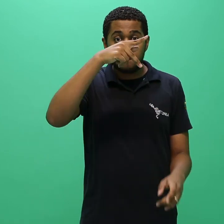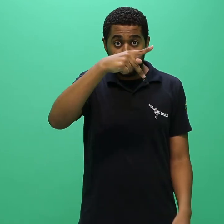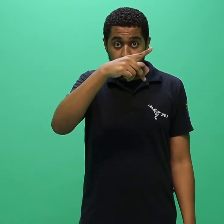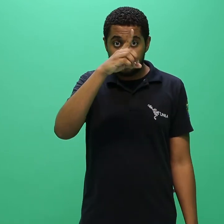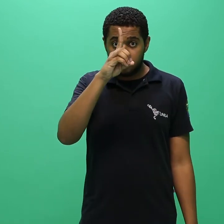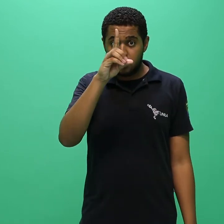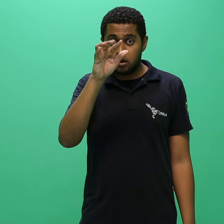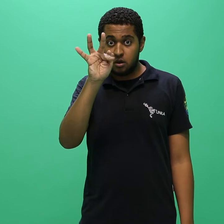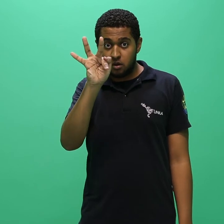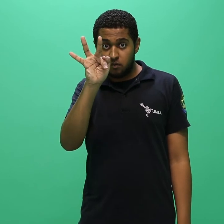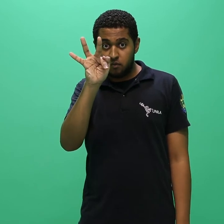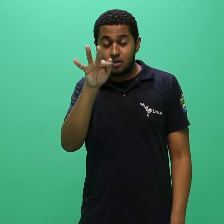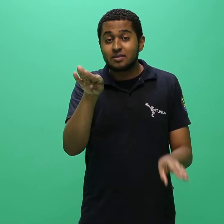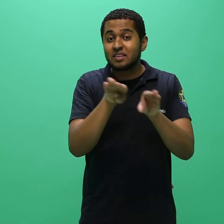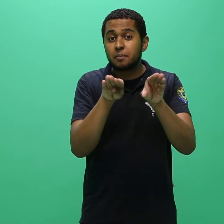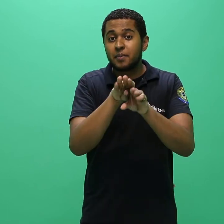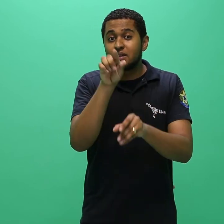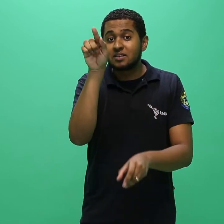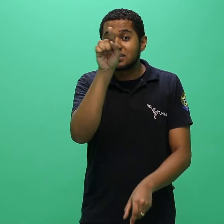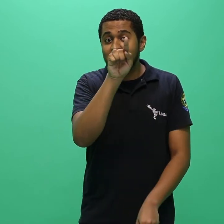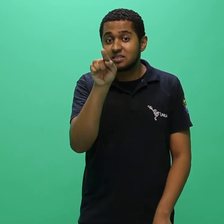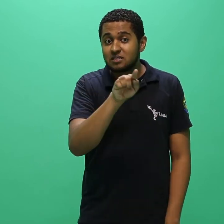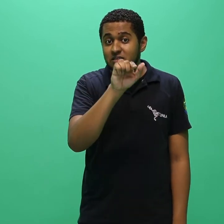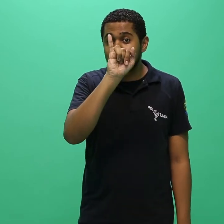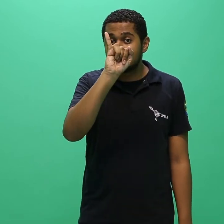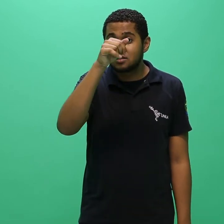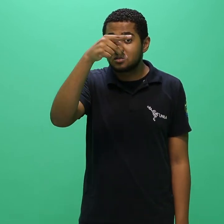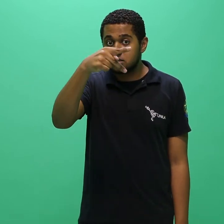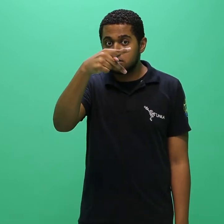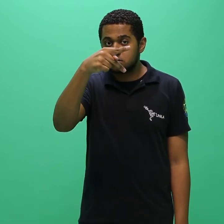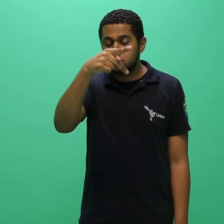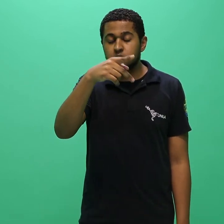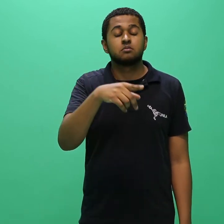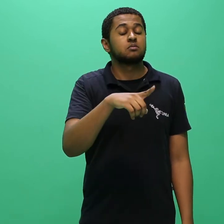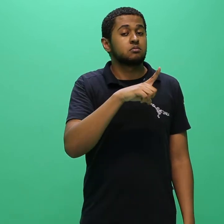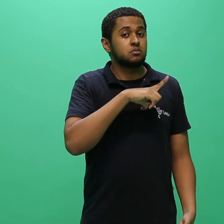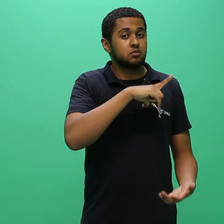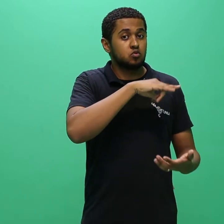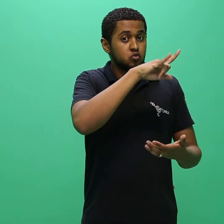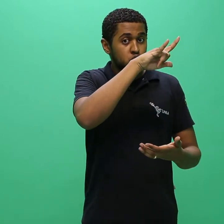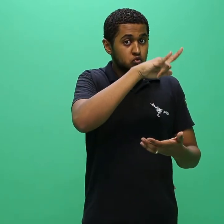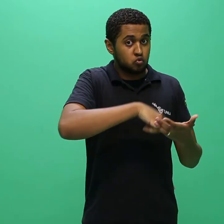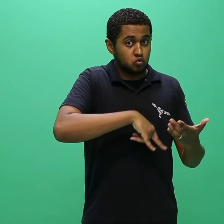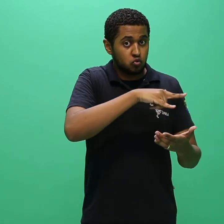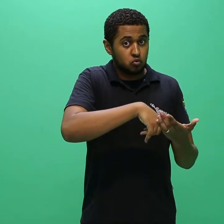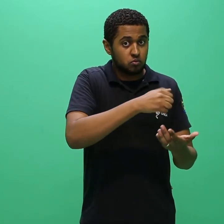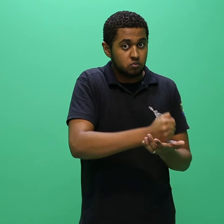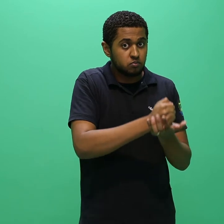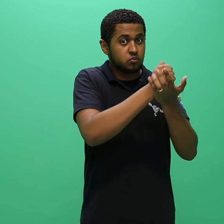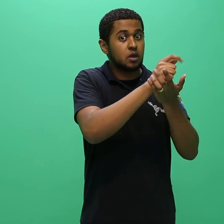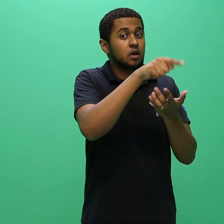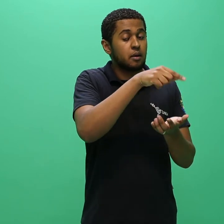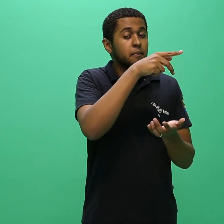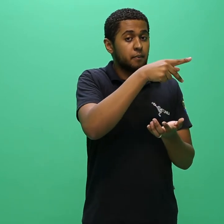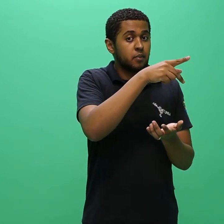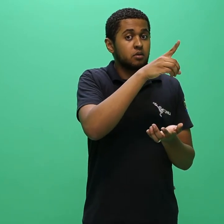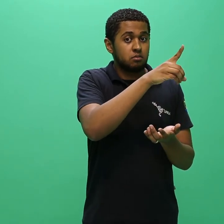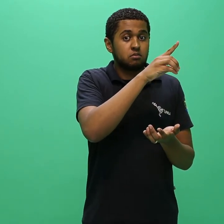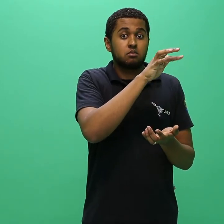.3.7. Serão aceitos o envio de dados somente no formato PDF e